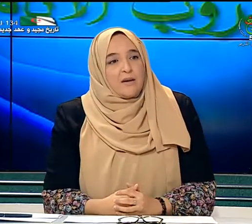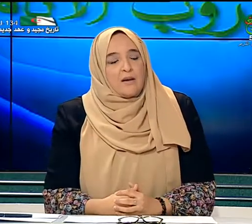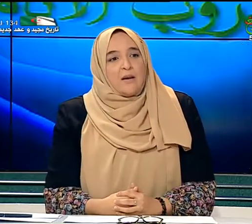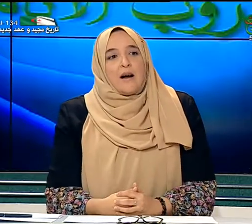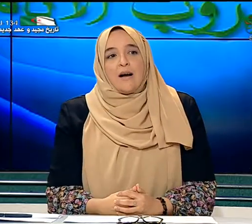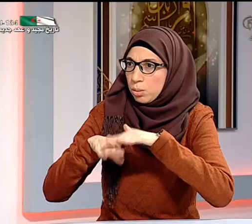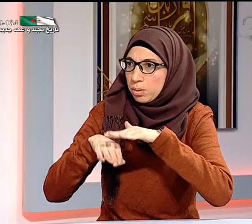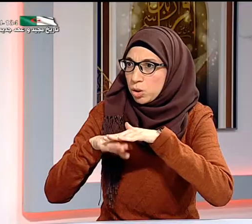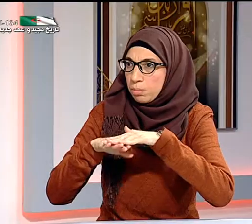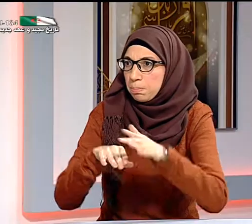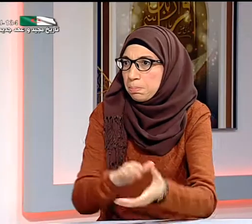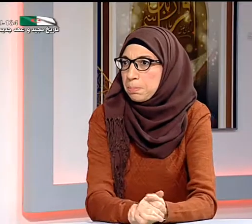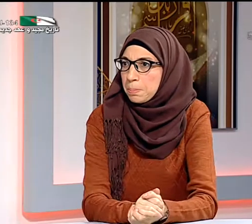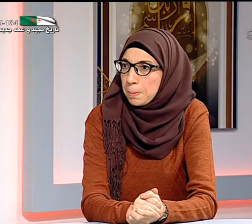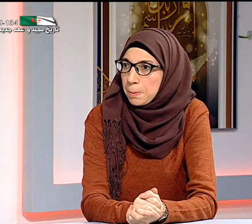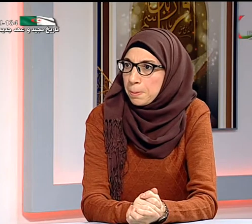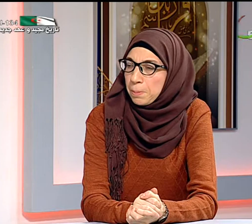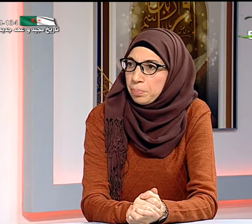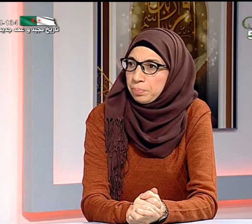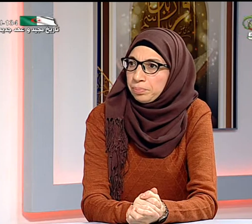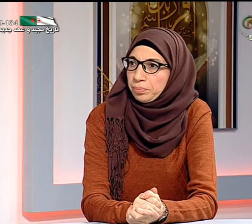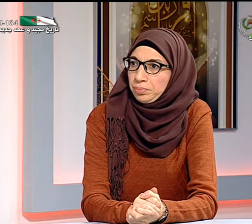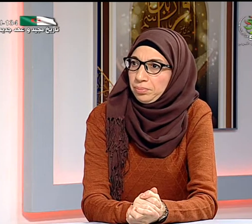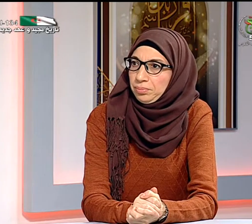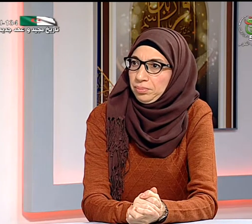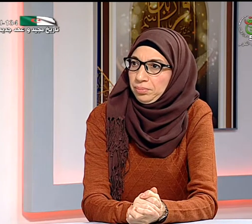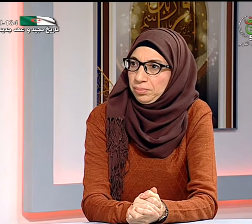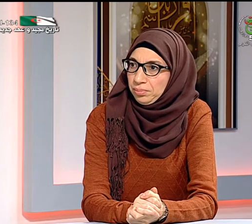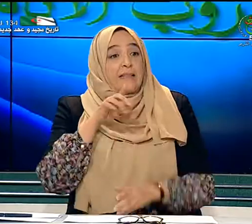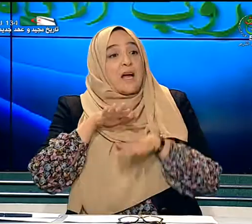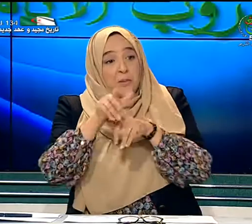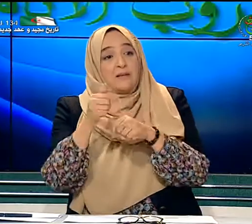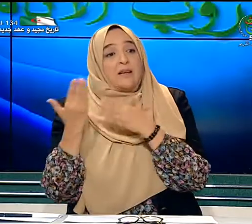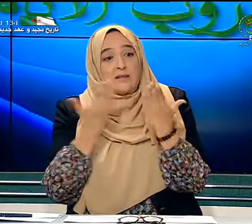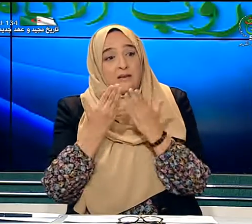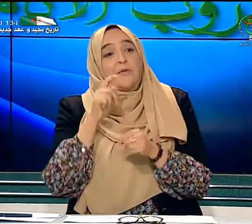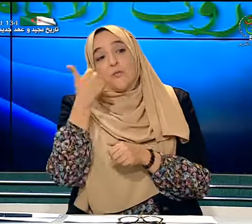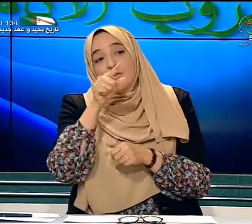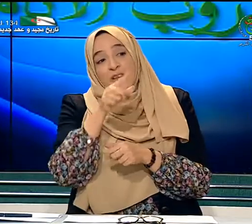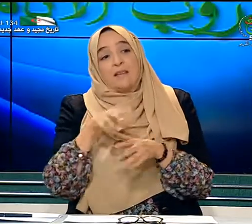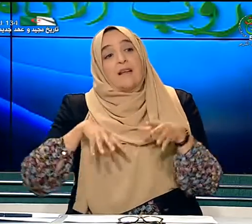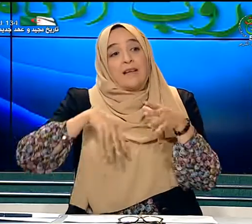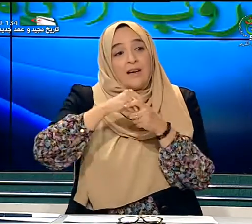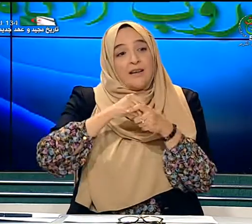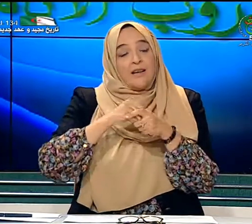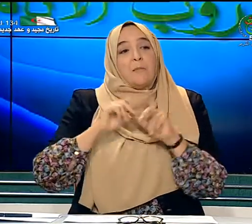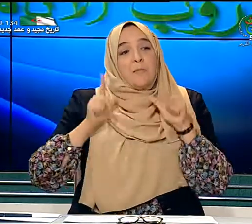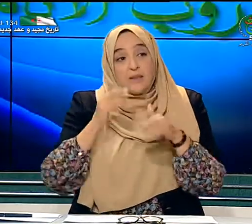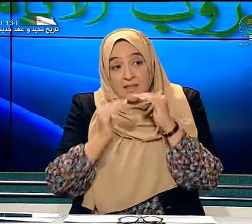نعم توصلت إلى السنة الثالثة تنوي فقط إذا أكملت دراستك كيف يمكنك أن تلتحقي بالمدرسة